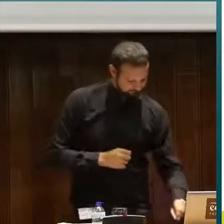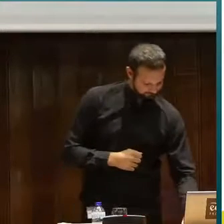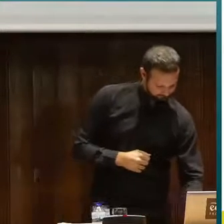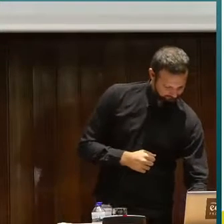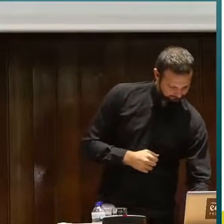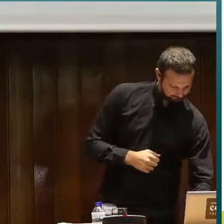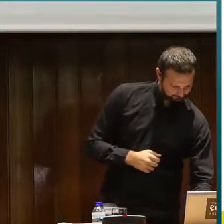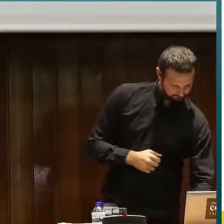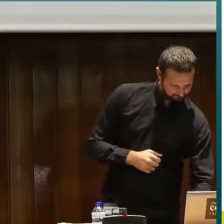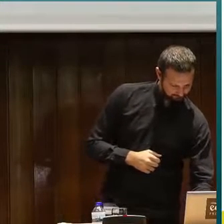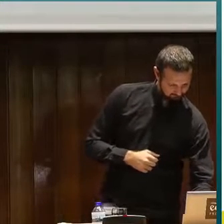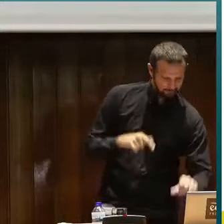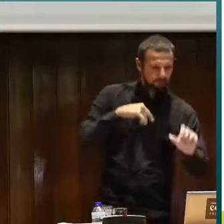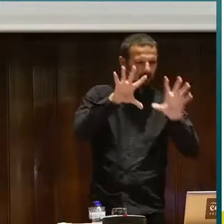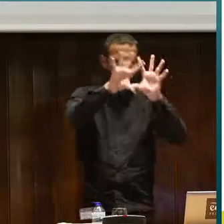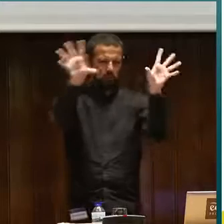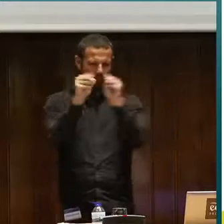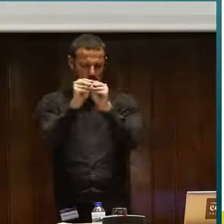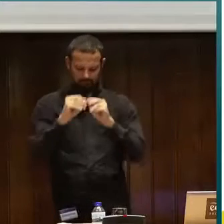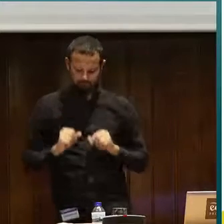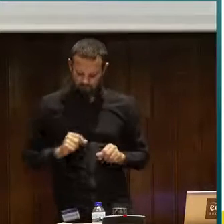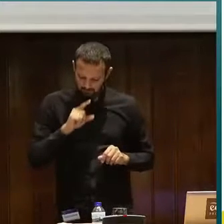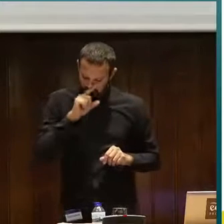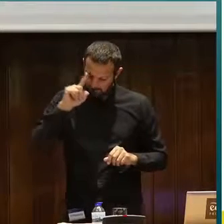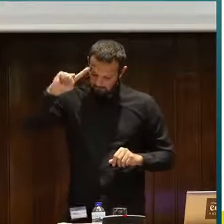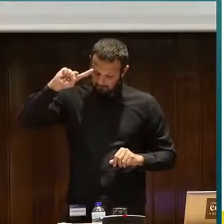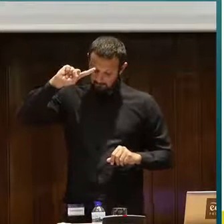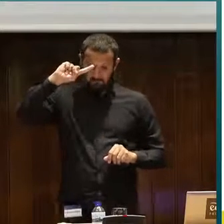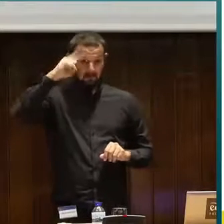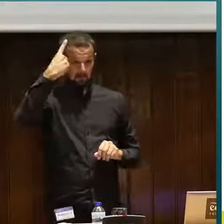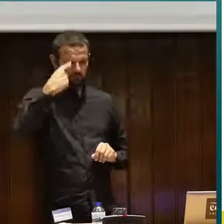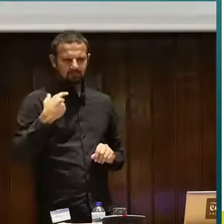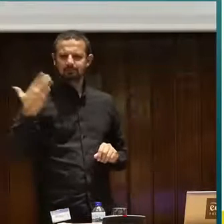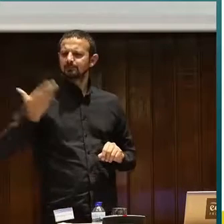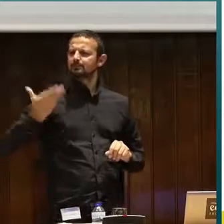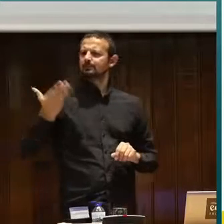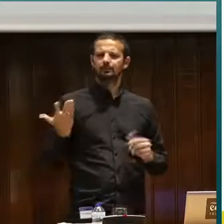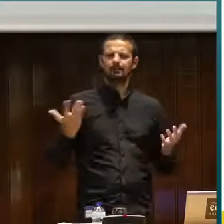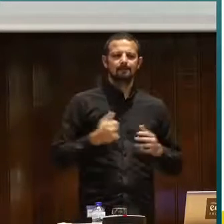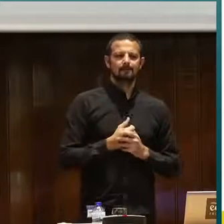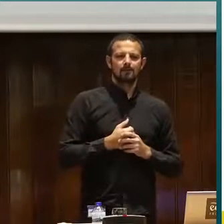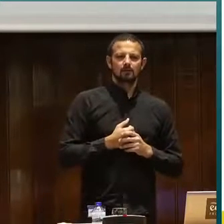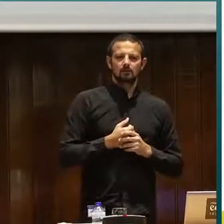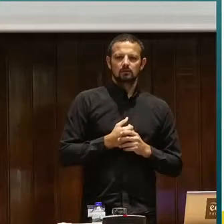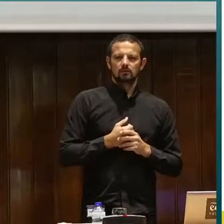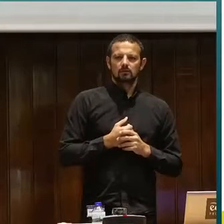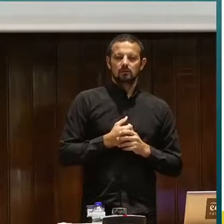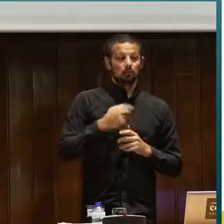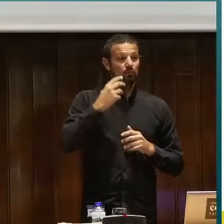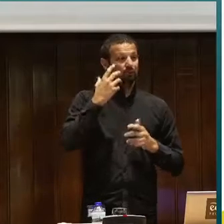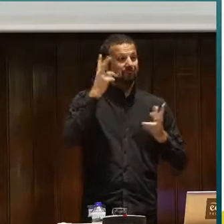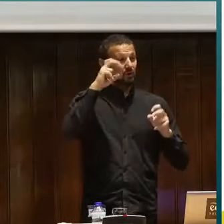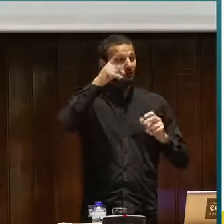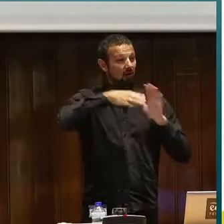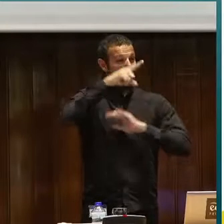contar con ejemplares, por ejemplo, de la historia de las personas sordas también